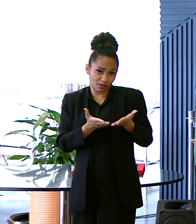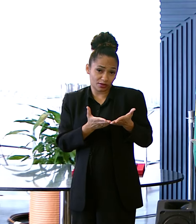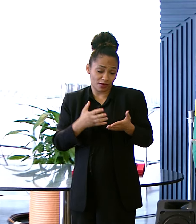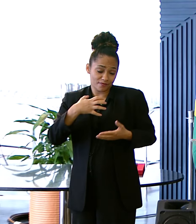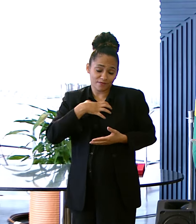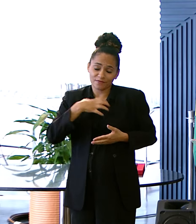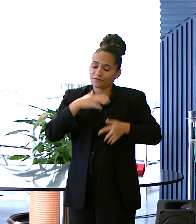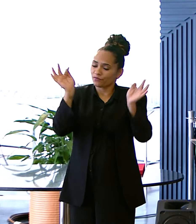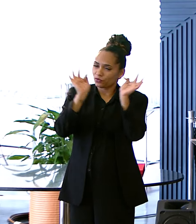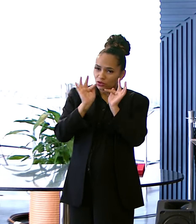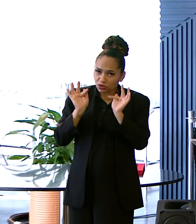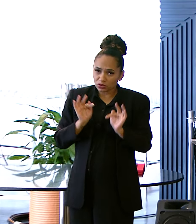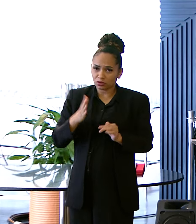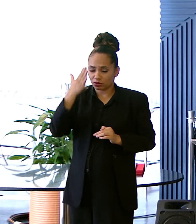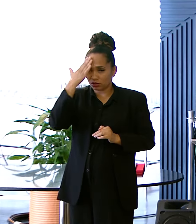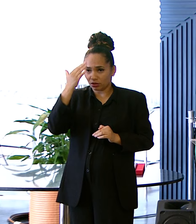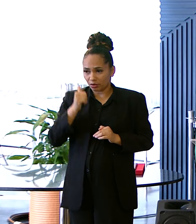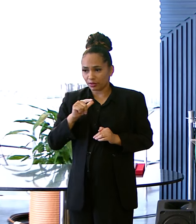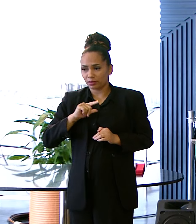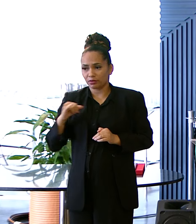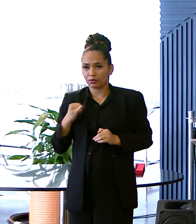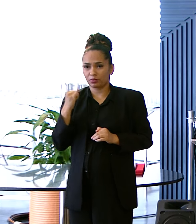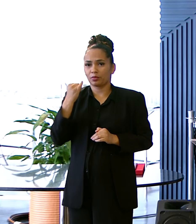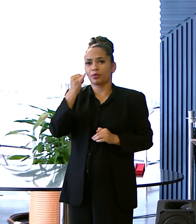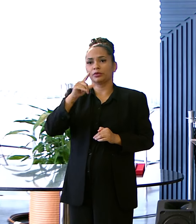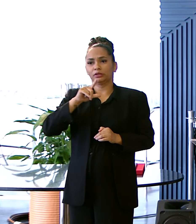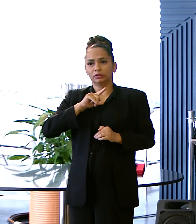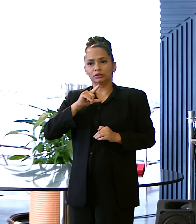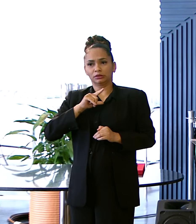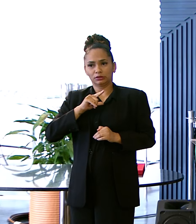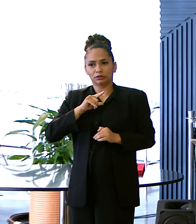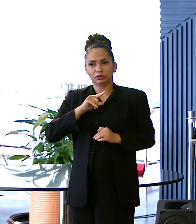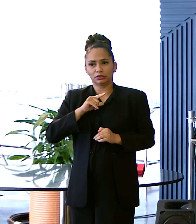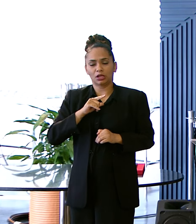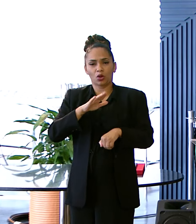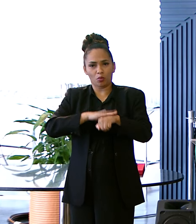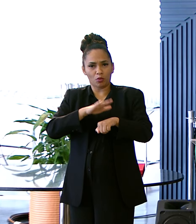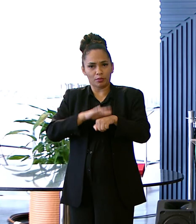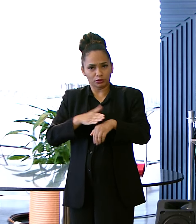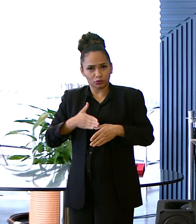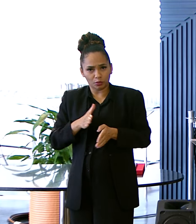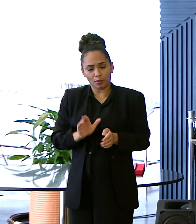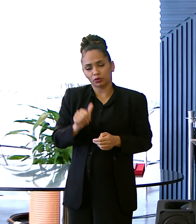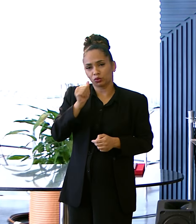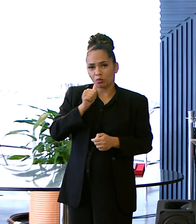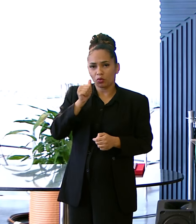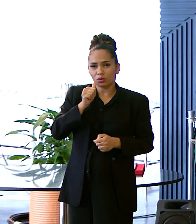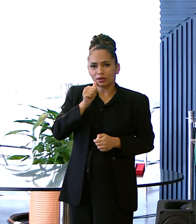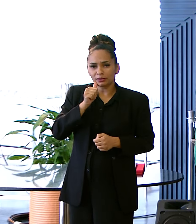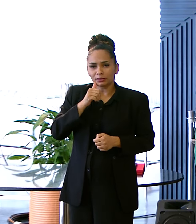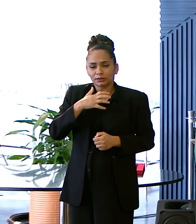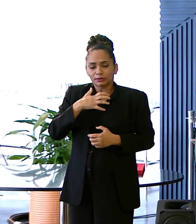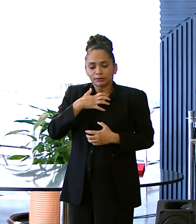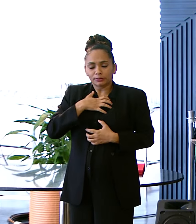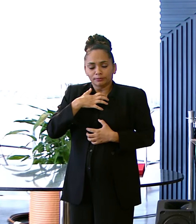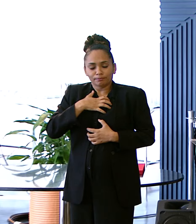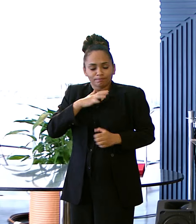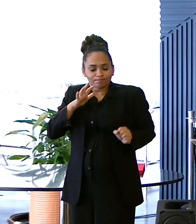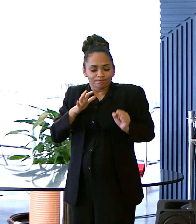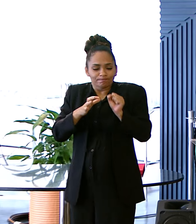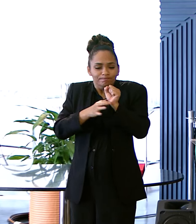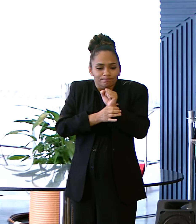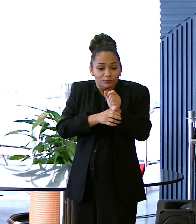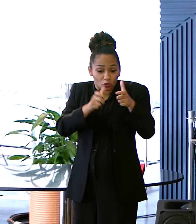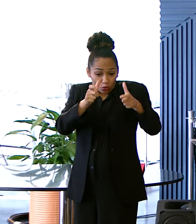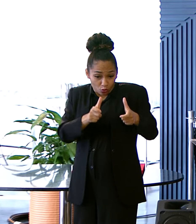saber Porque isso Tem um valor E um significado Muito importante No momento do parto Da mulher Quando ela sente A segurança De saber Para onde